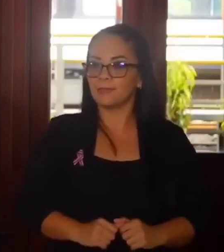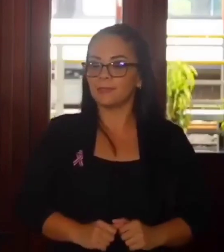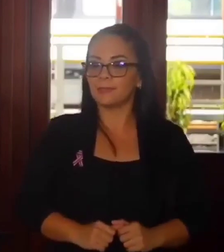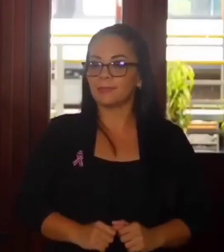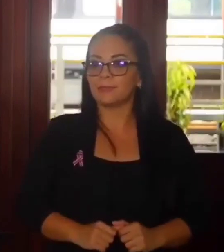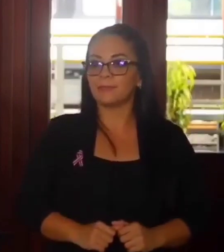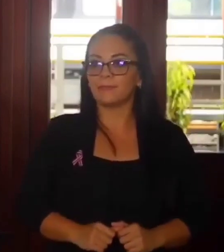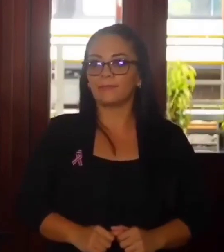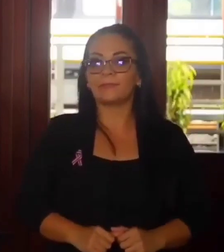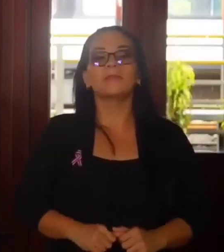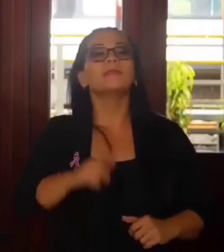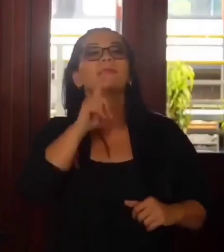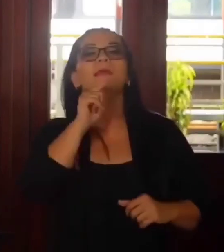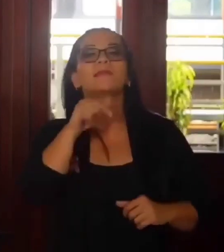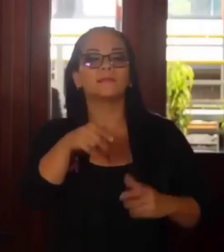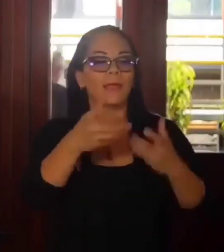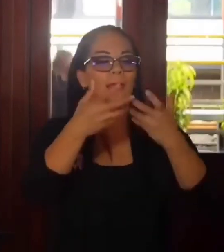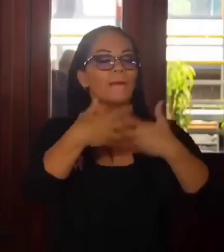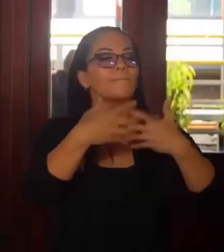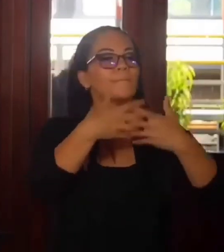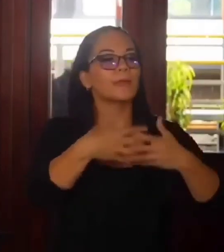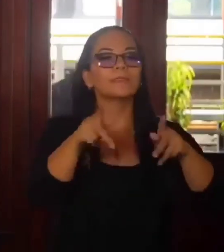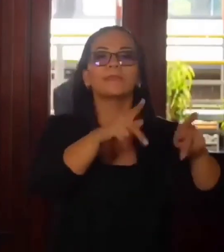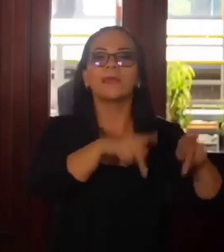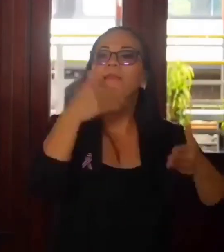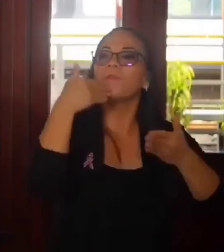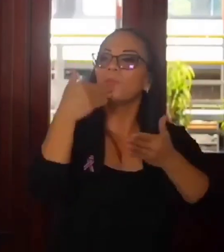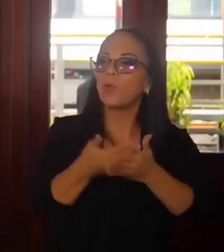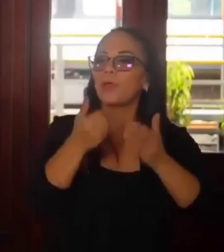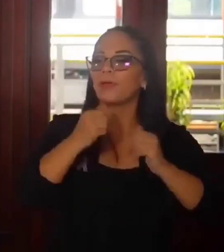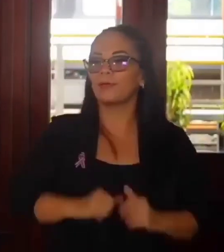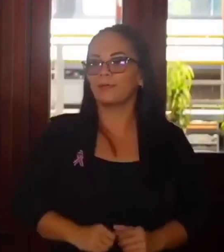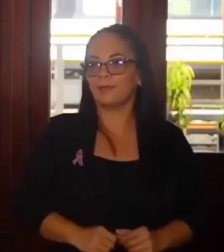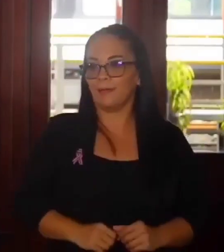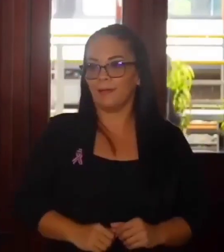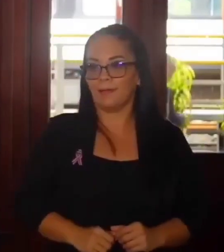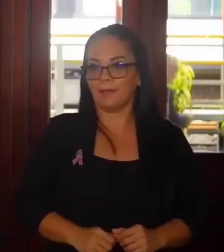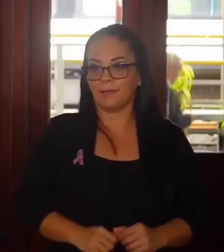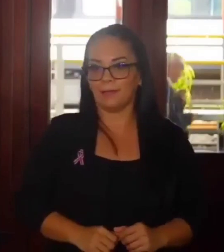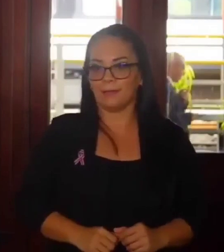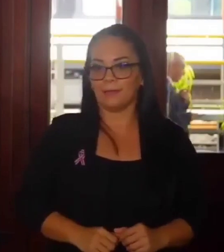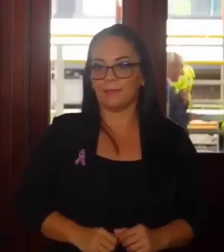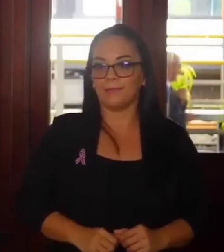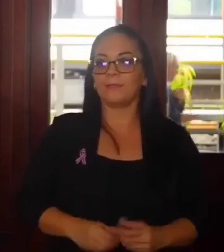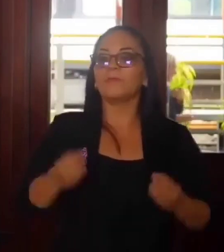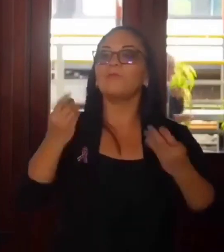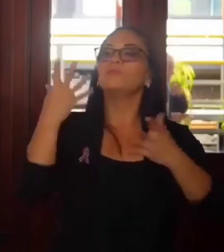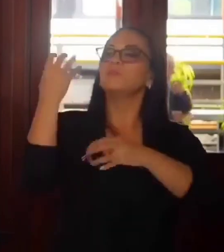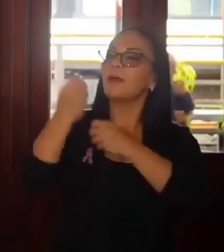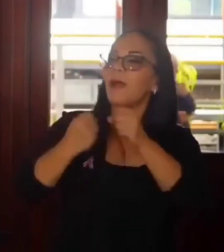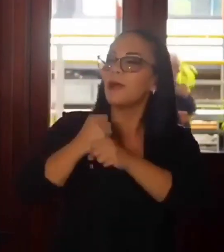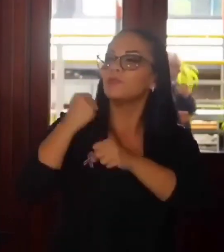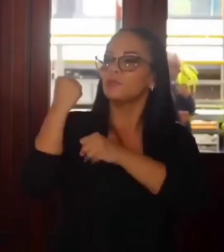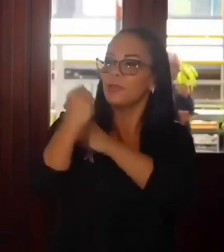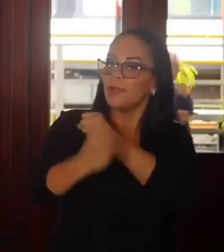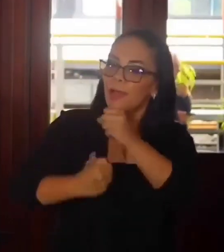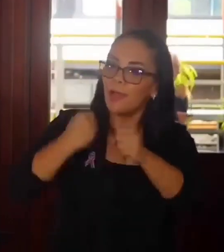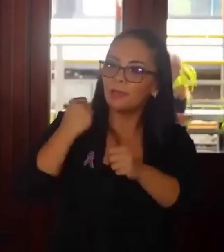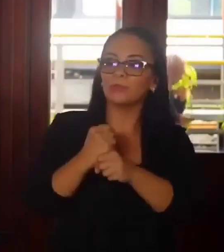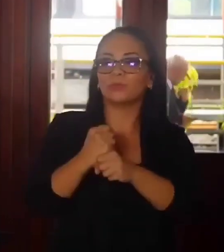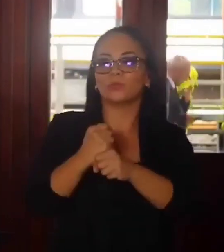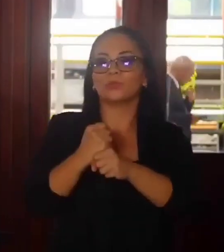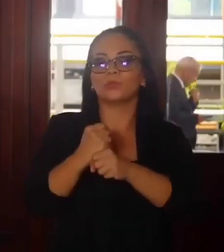está compuesto por empresas y gente buena. De hecho, por años, de años, no habíamos visto